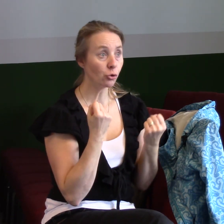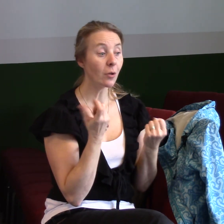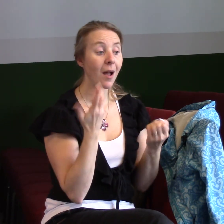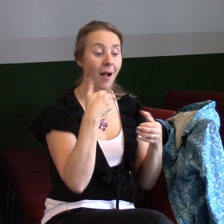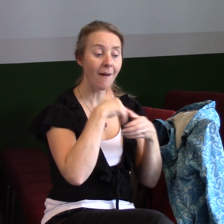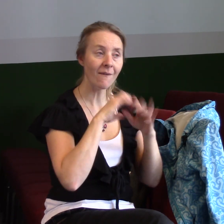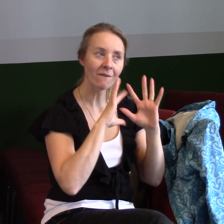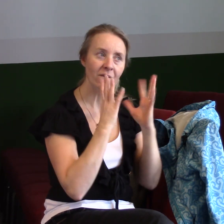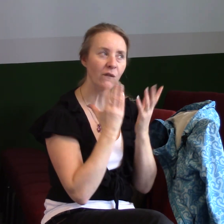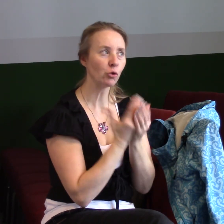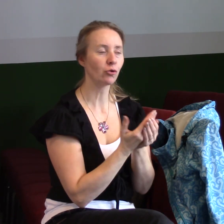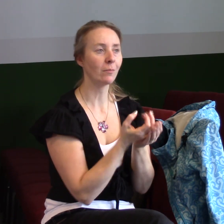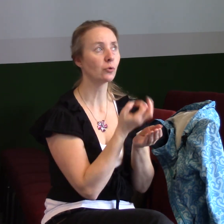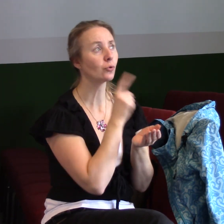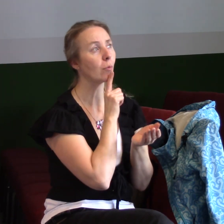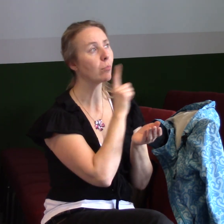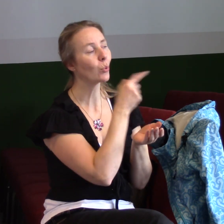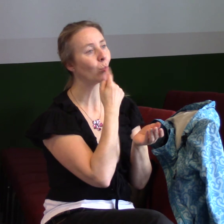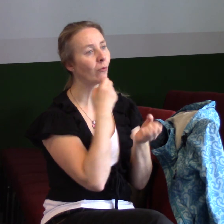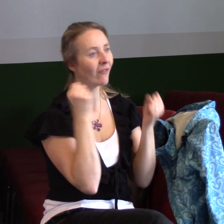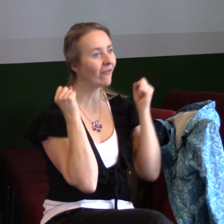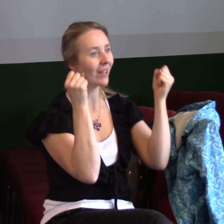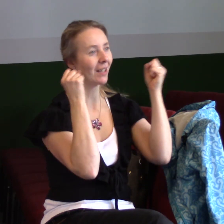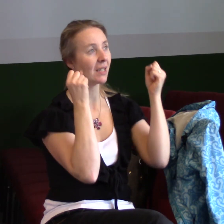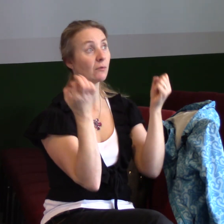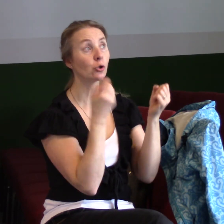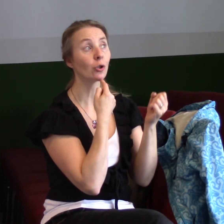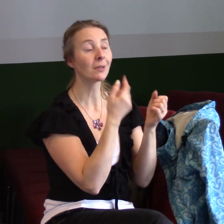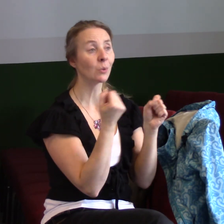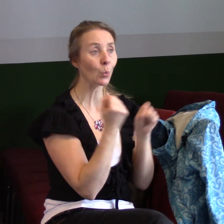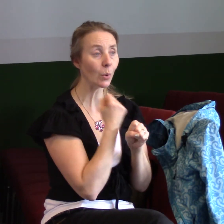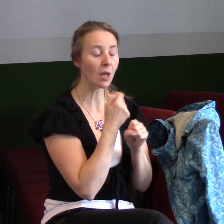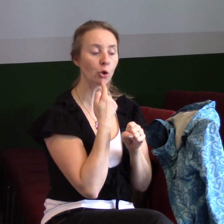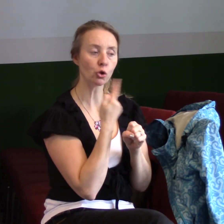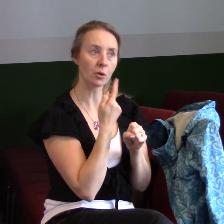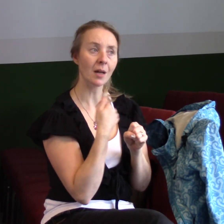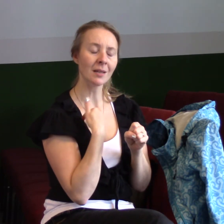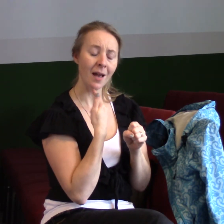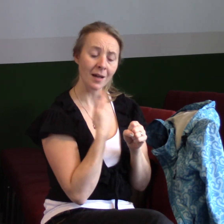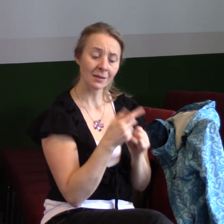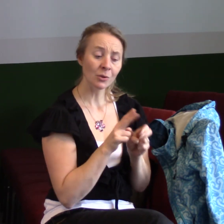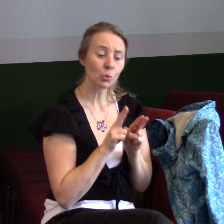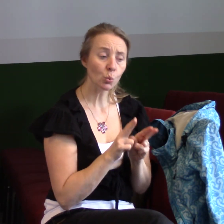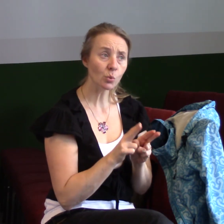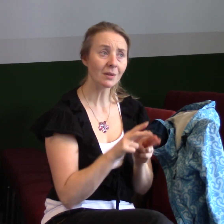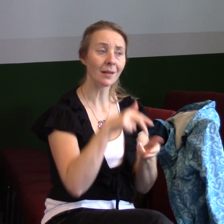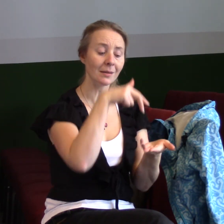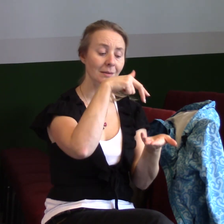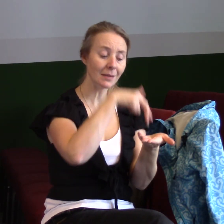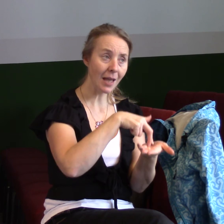mluví o vítězství, když mluví o tom, co chce v našem životě udělat, tak On říká, já chci tam zůstat, stát jako ten, o kterého se vždycky